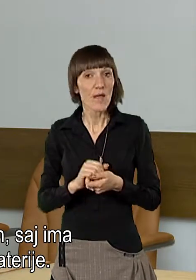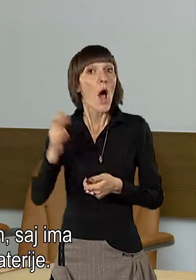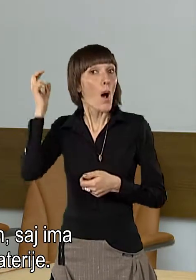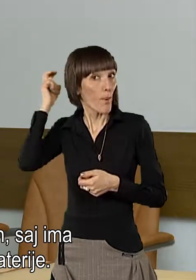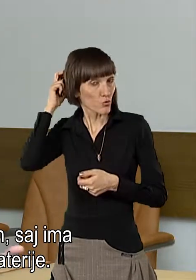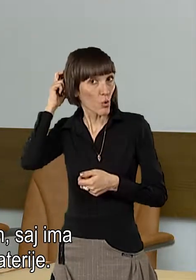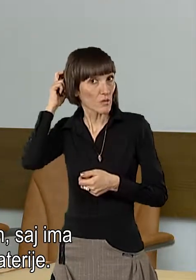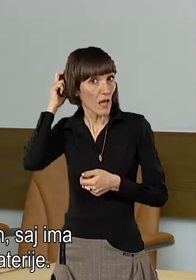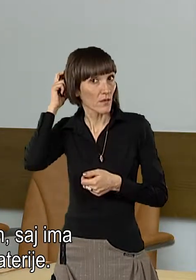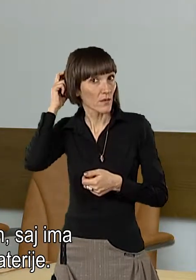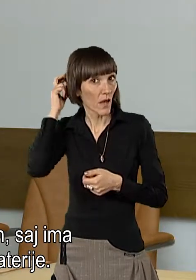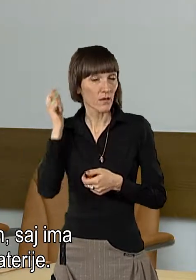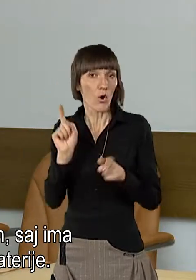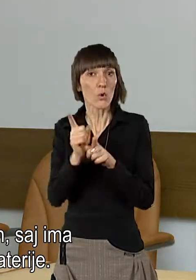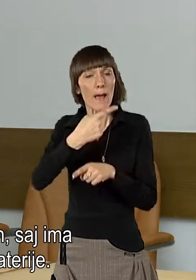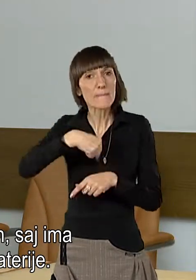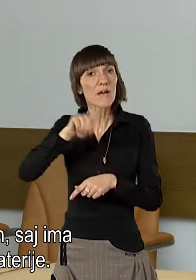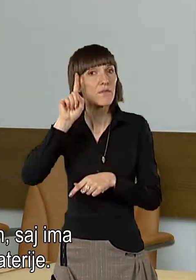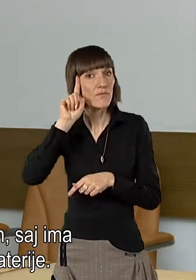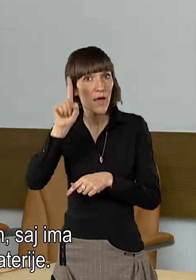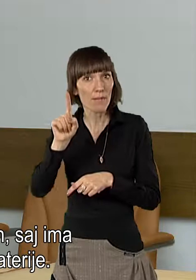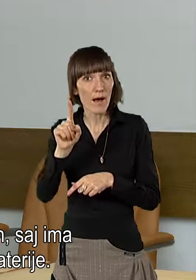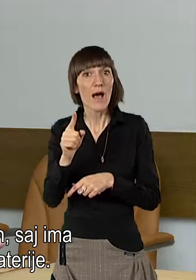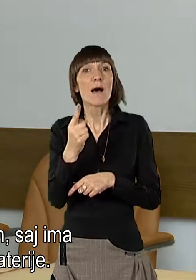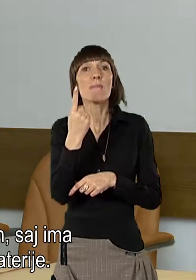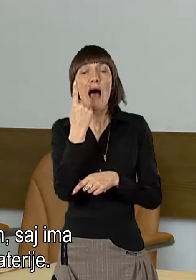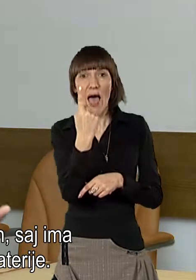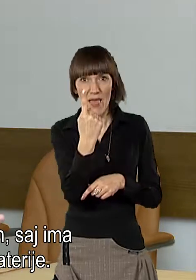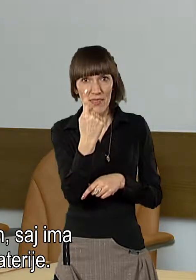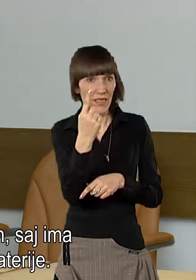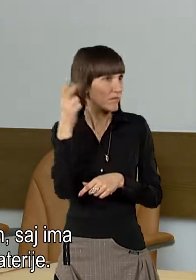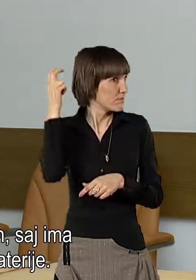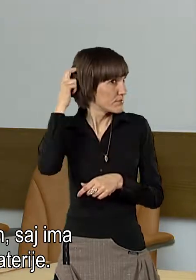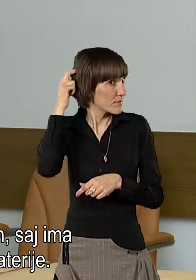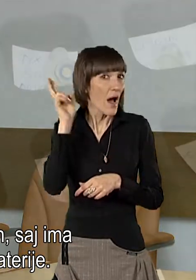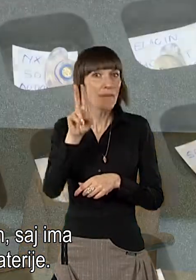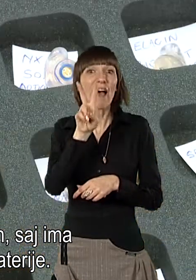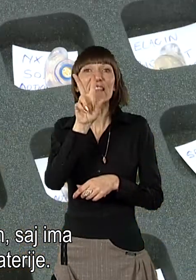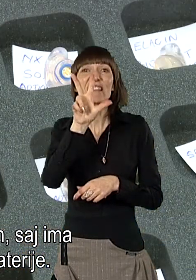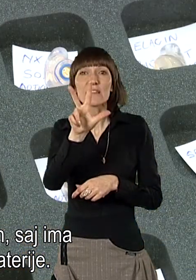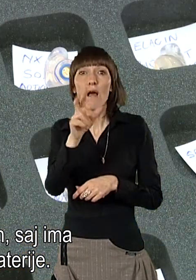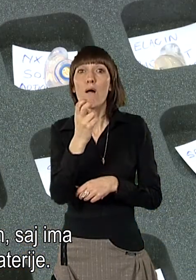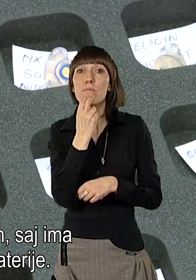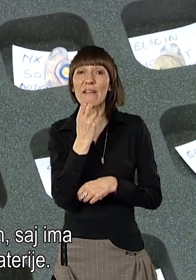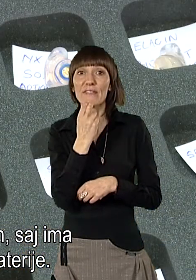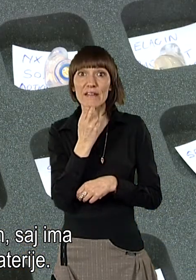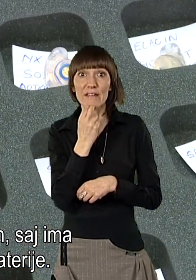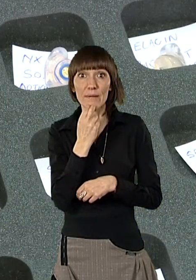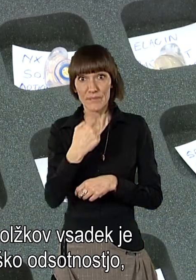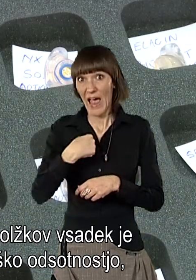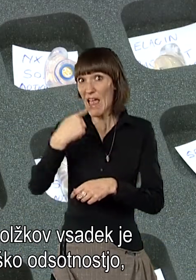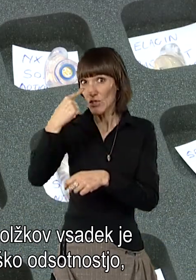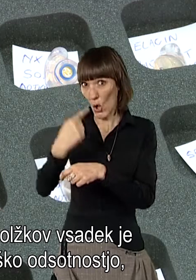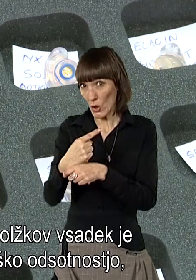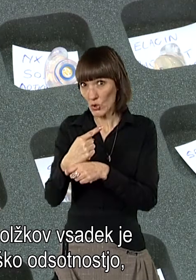Ker pač poško vsadek pač, kot vemo, ima en vsadek, tri baterije, ne. Pri